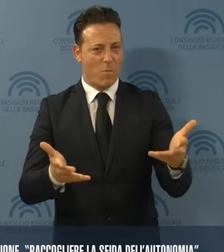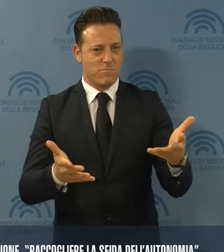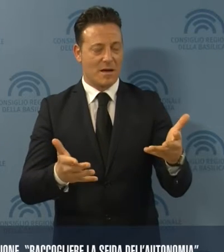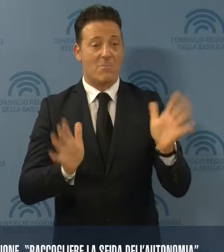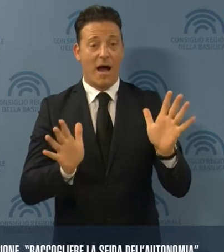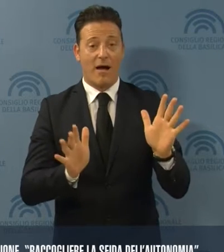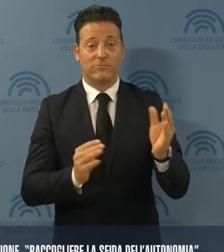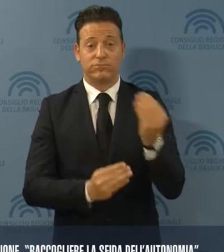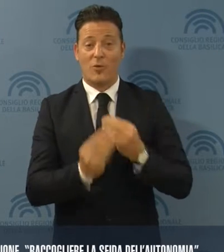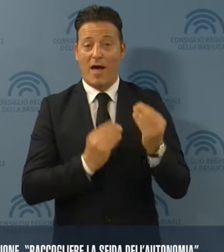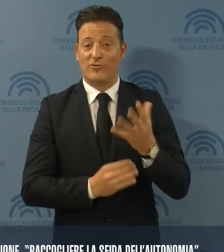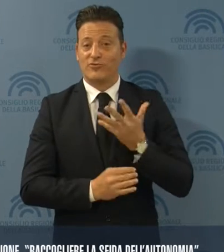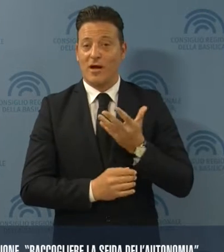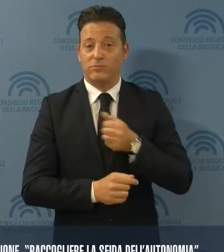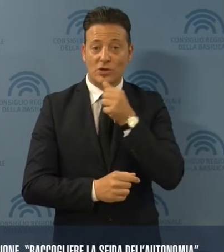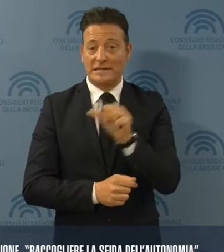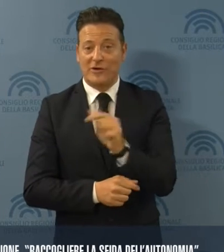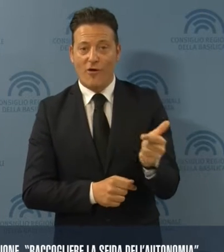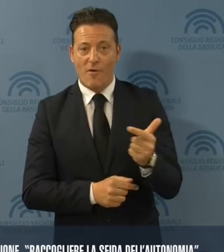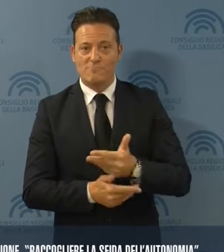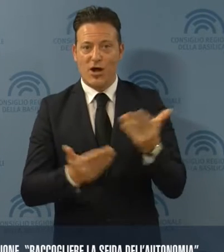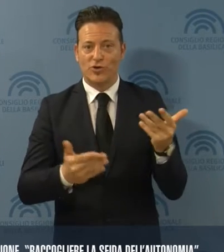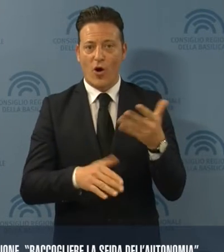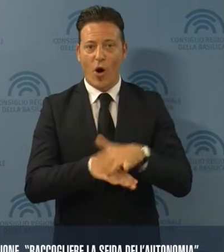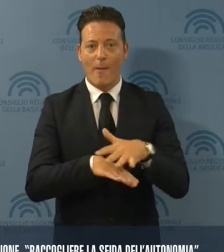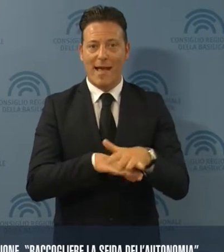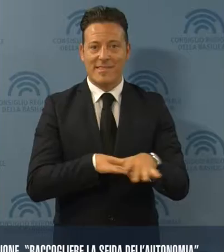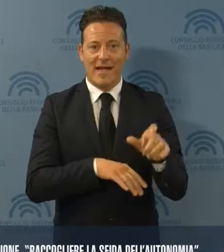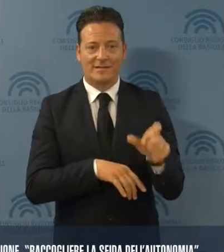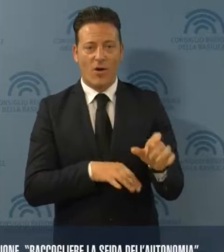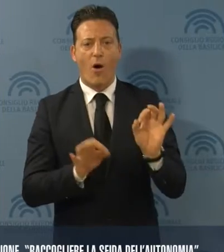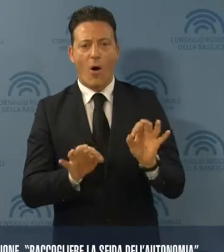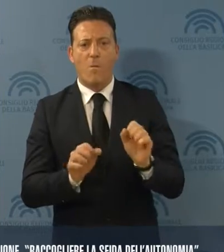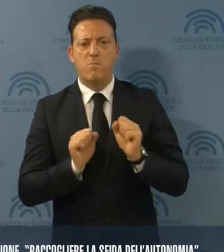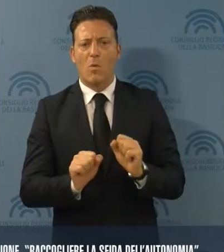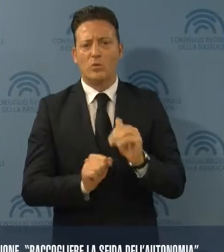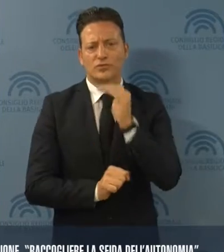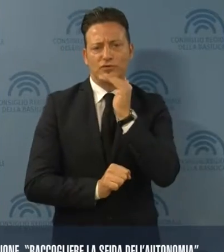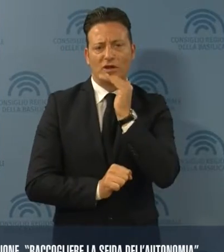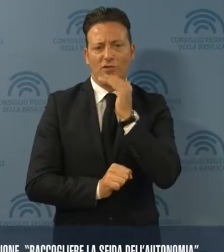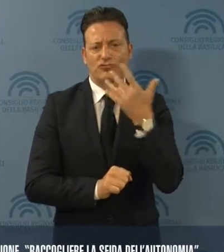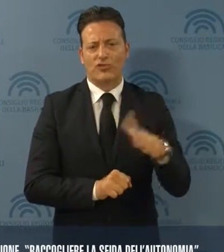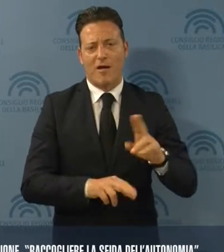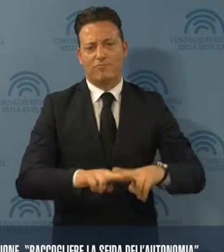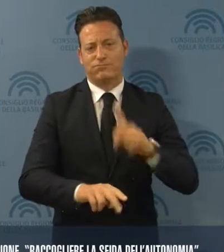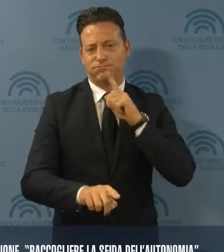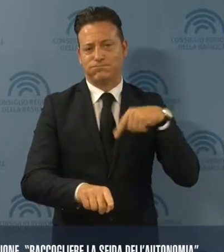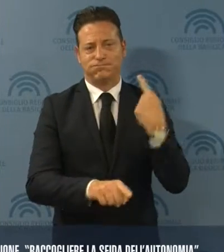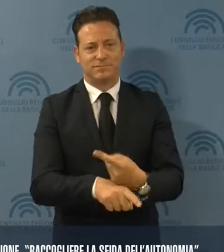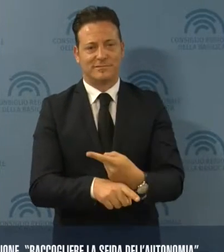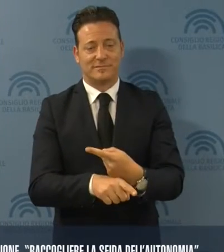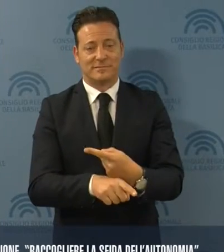occorre domandarsi se è necessario avere maggiori competenze o potrebbero bastare quelle che già ci sono,